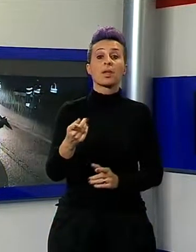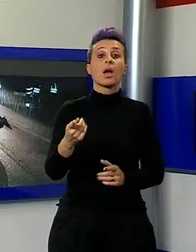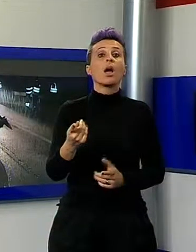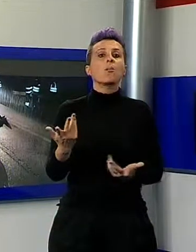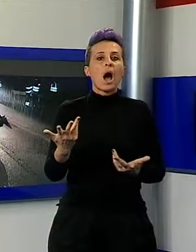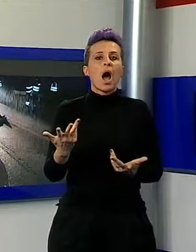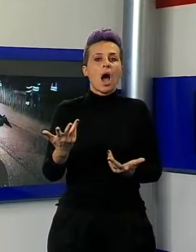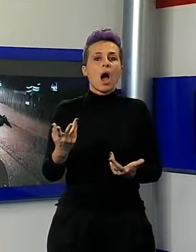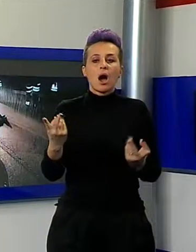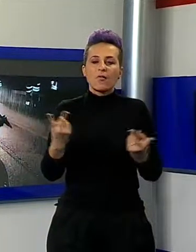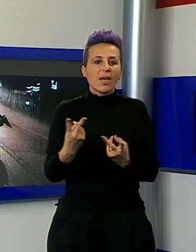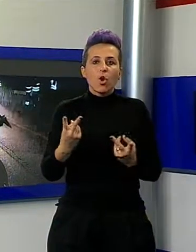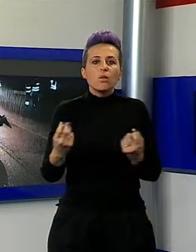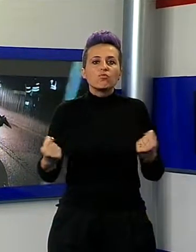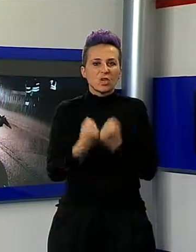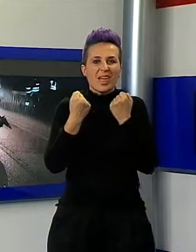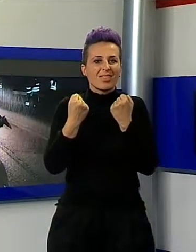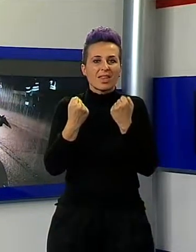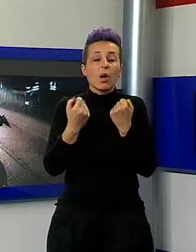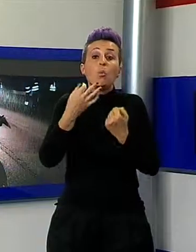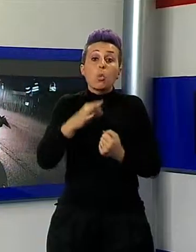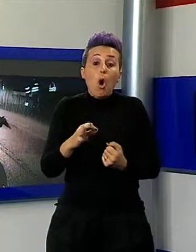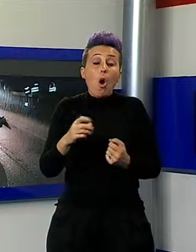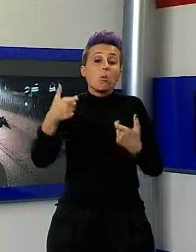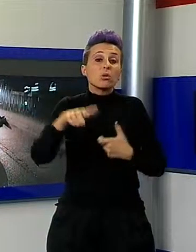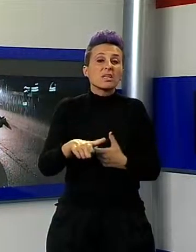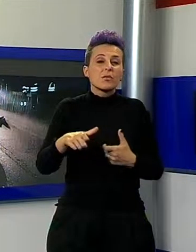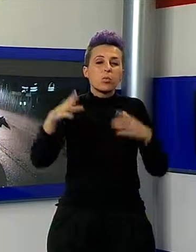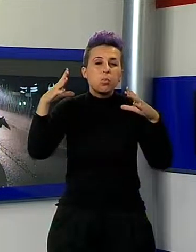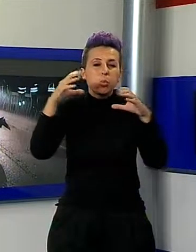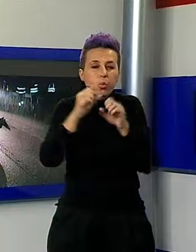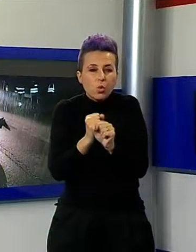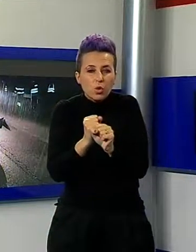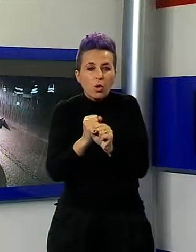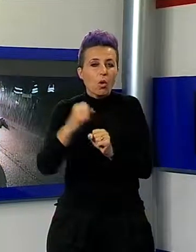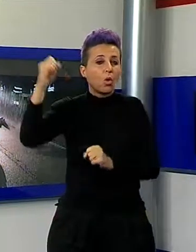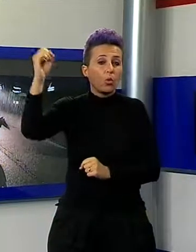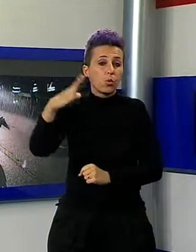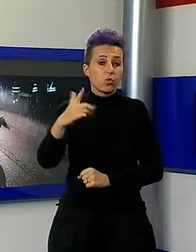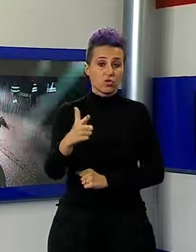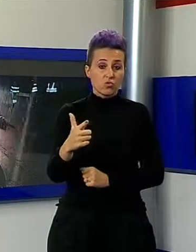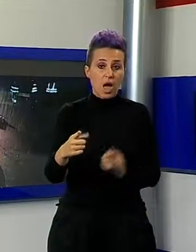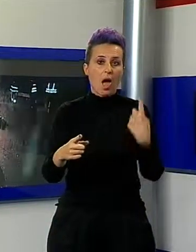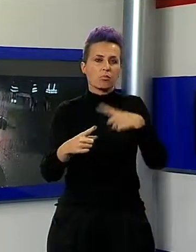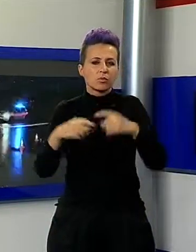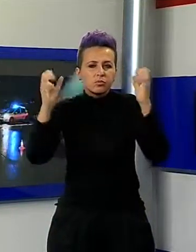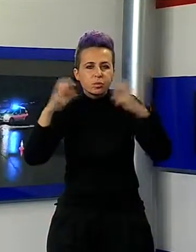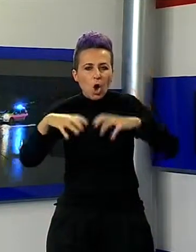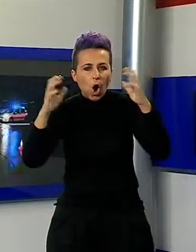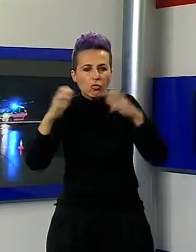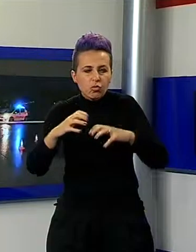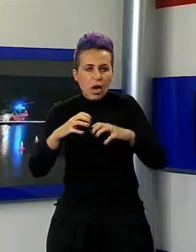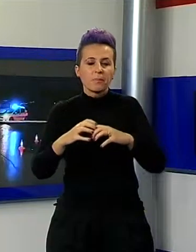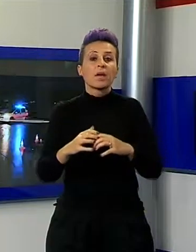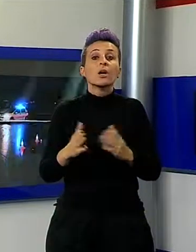scarsa visibilità. In quel momento era buio, la strada non è illuminata e pioveva. Per l'uomo non c'è stato niente da